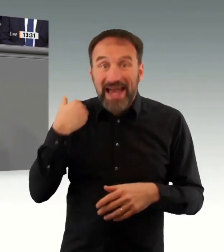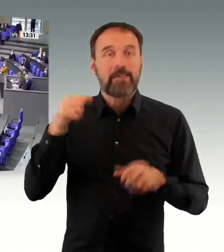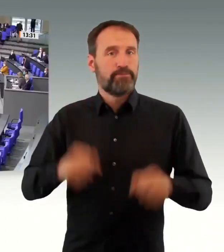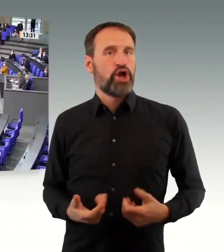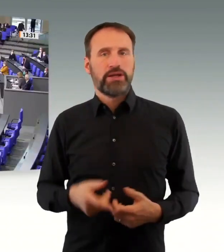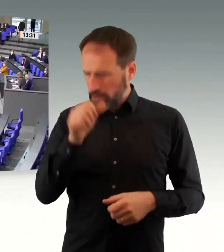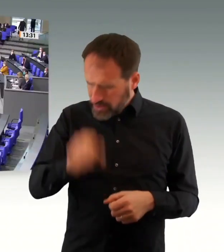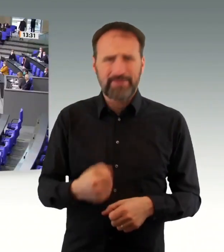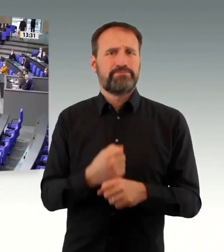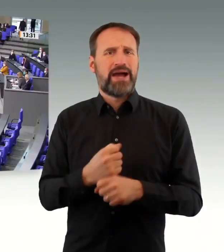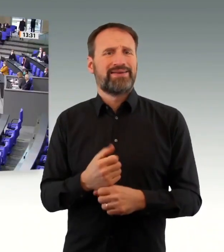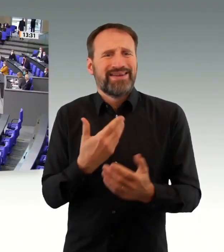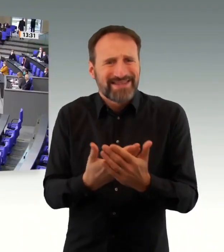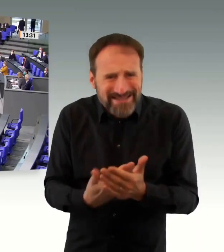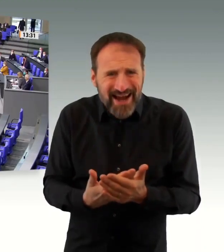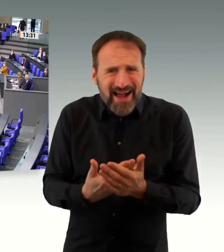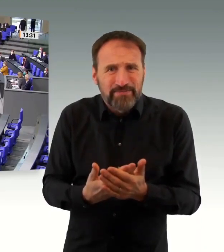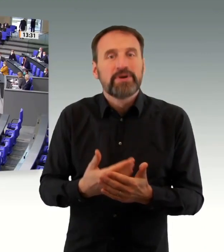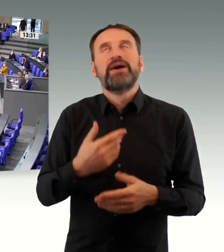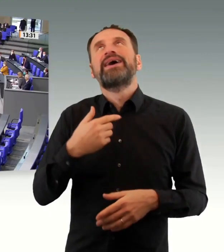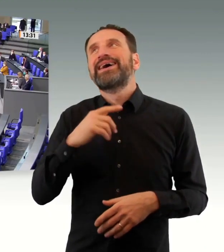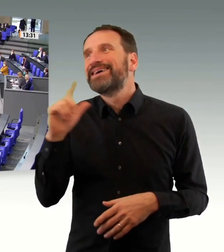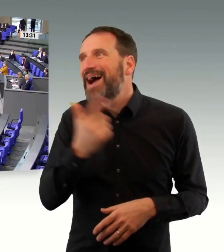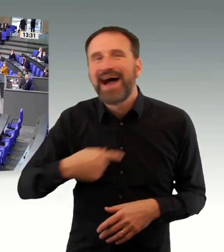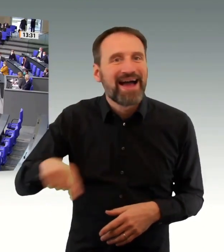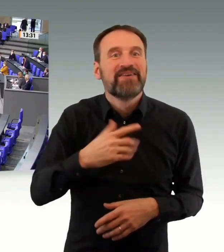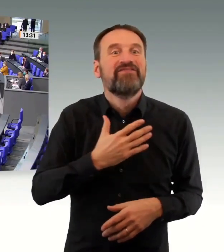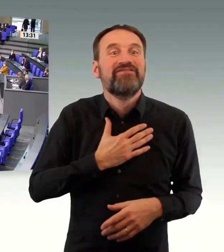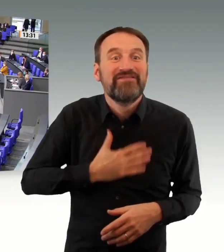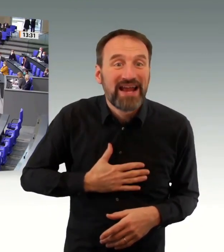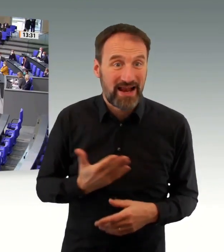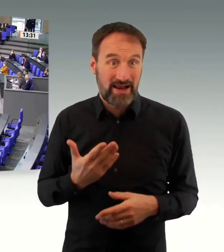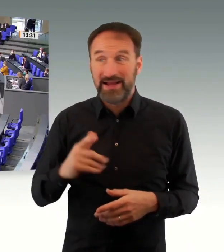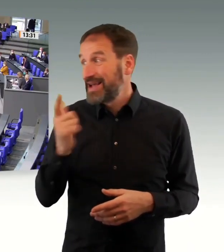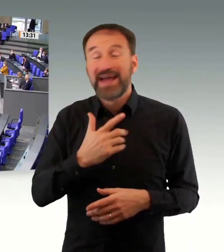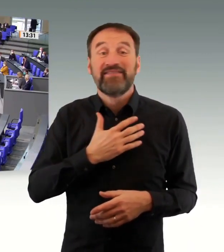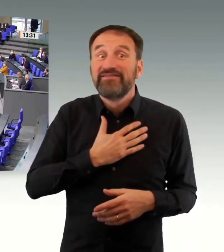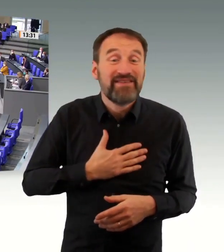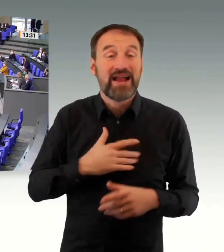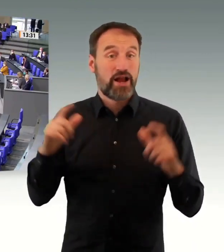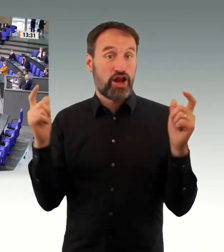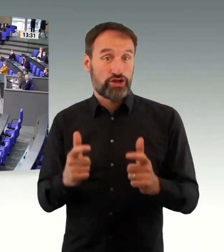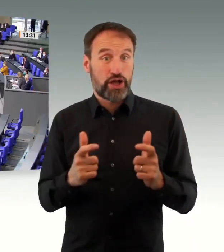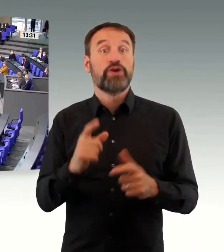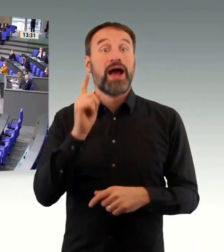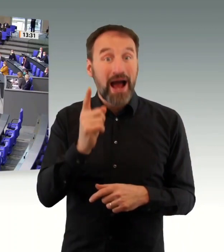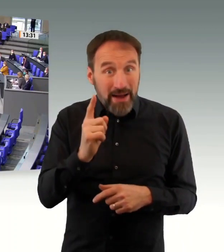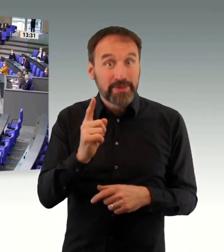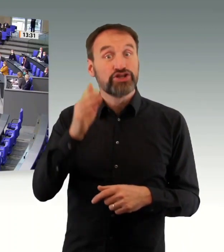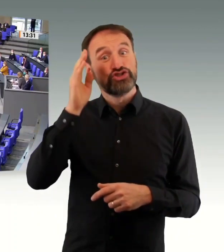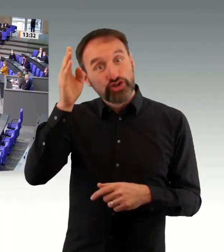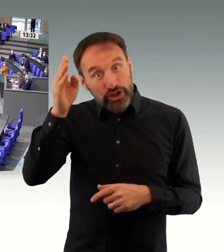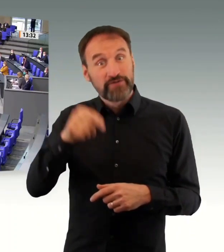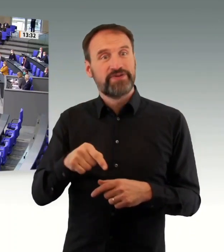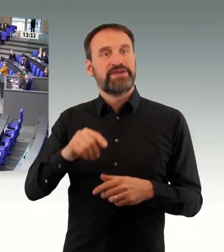AfD-Fraktion, da haben wir viel zu viel von gehört. Dann habe ich noch eine weitere Frage von Herrn Lauterbach. Lassen Sie diese Frage